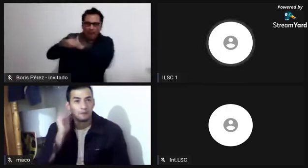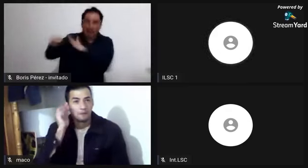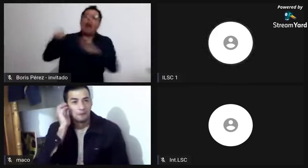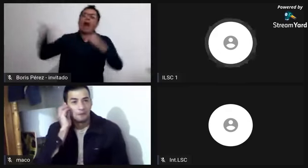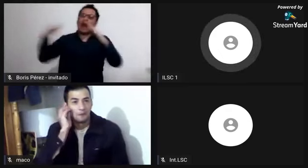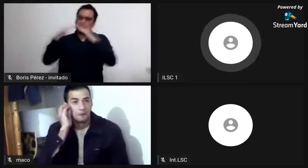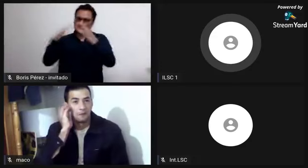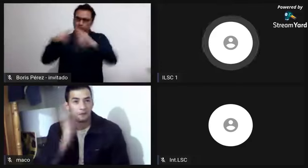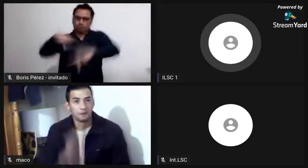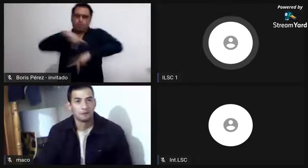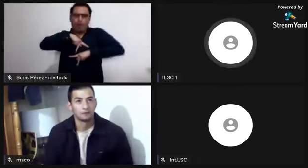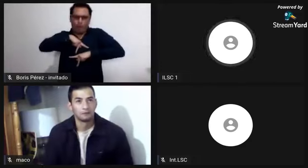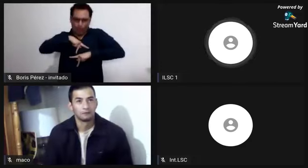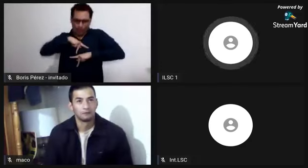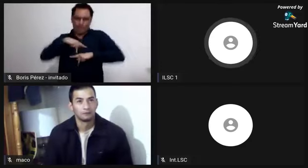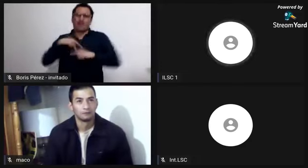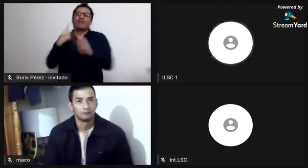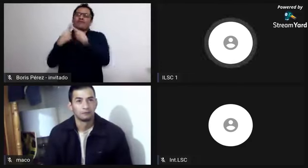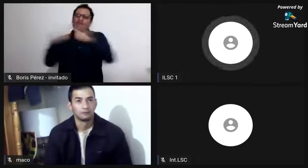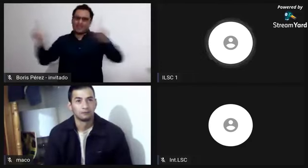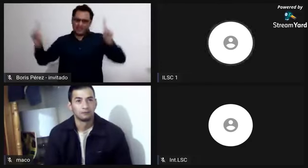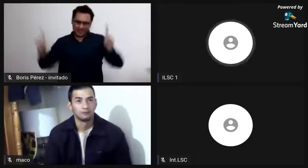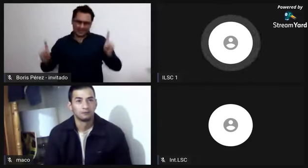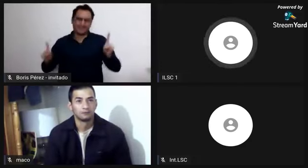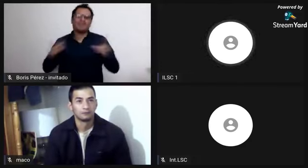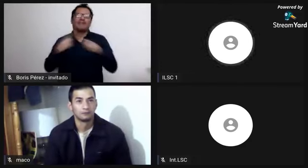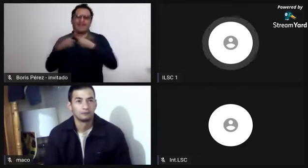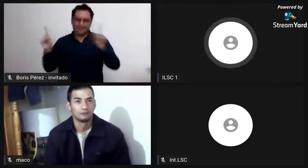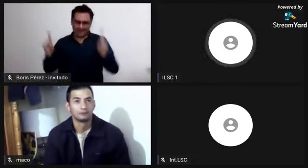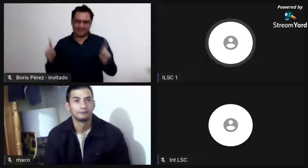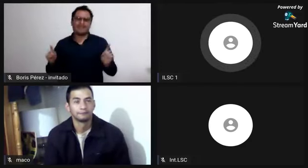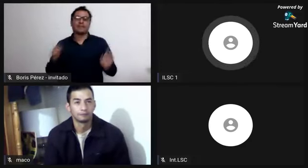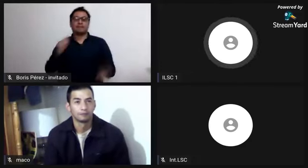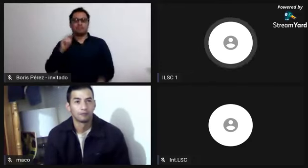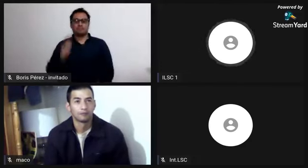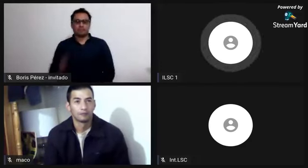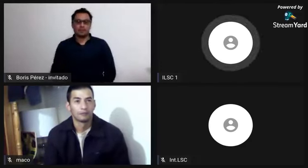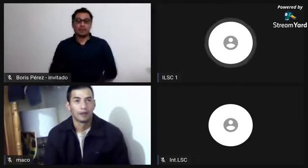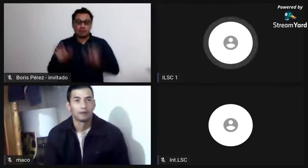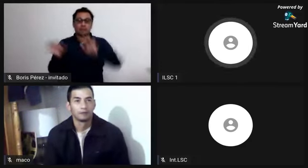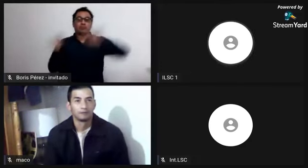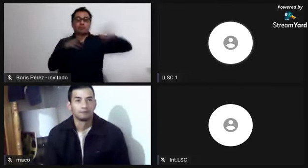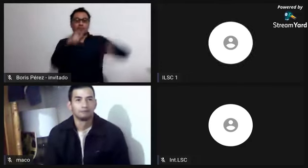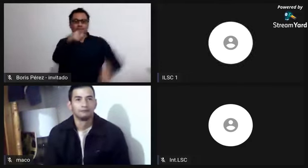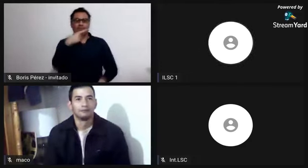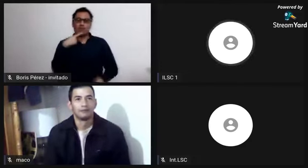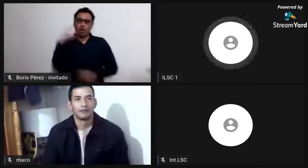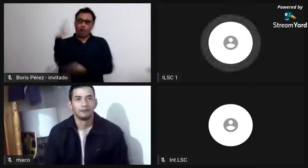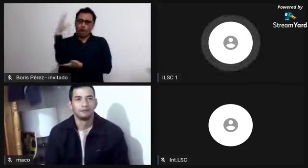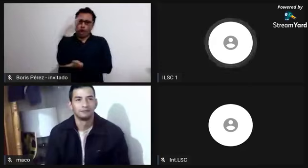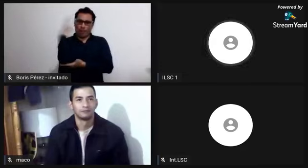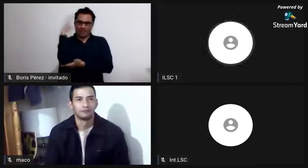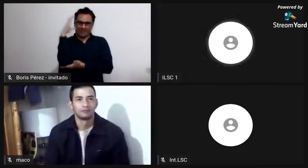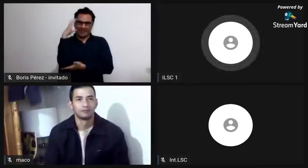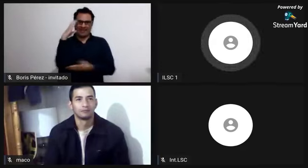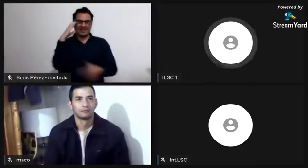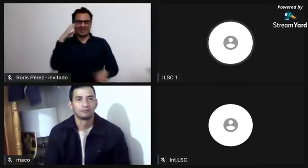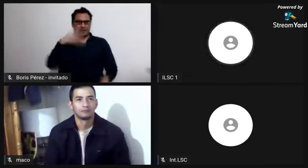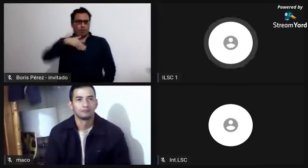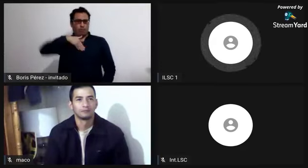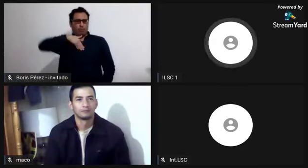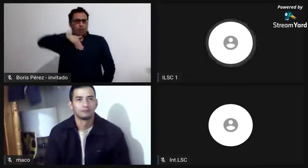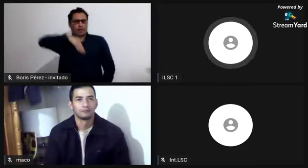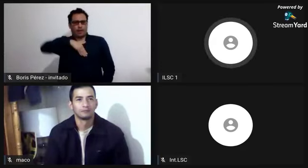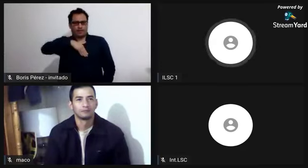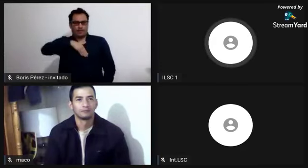ellos. Y dentro de esos enfrentamientos vemos que algunos de estos esclavos que fueron liberados consiguieron